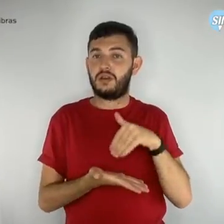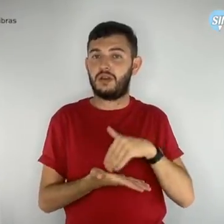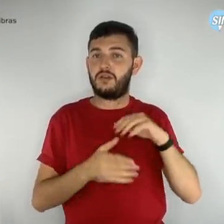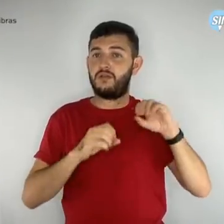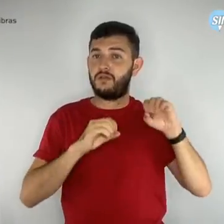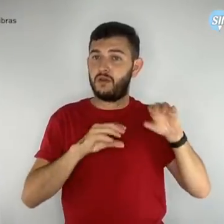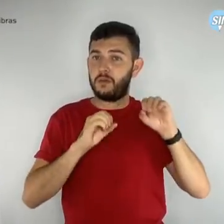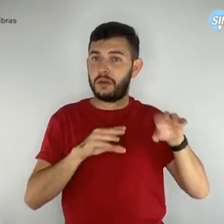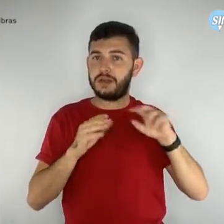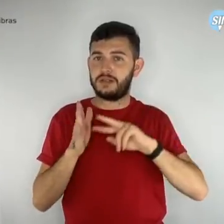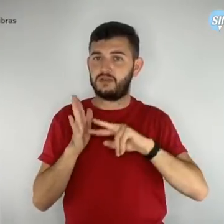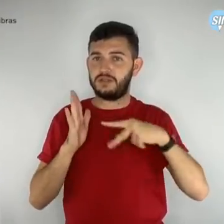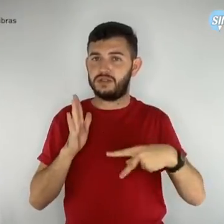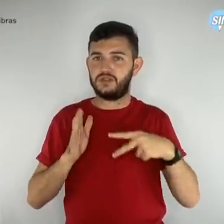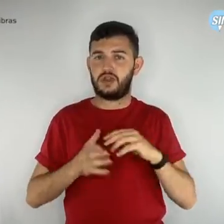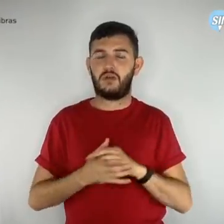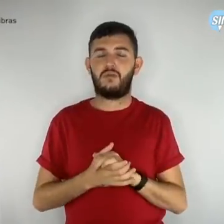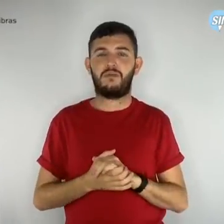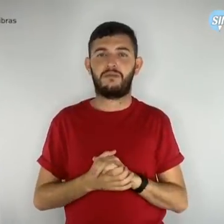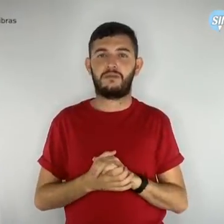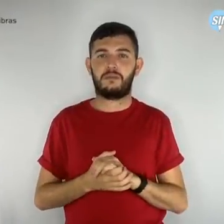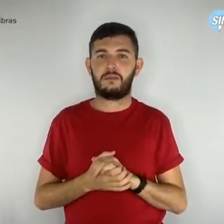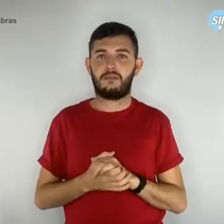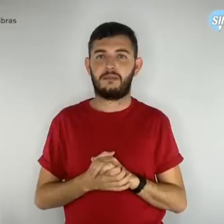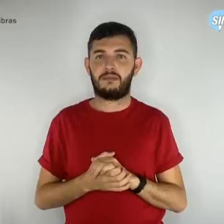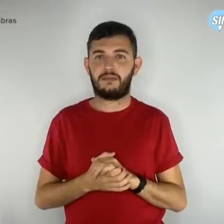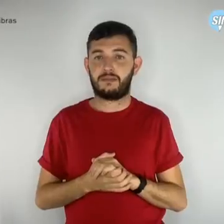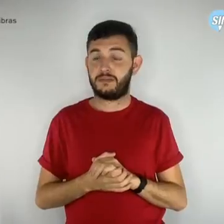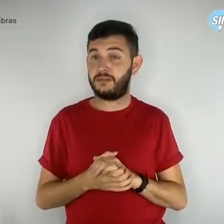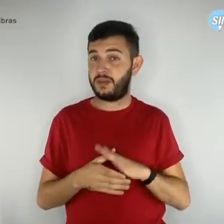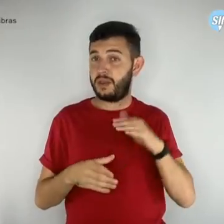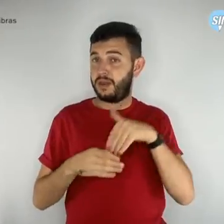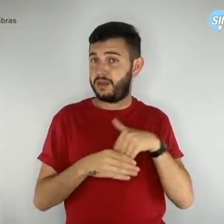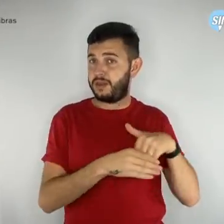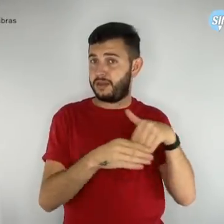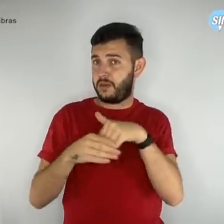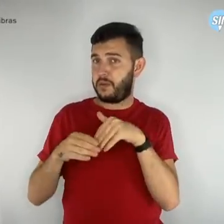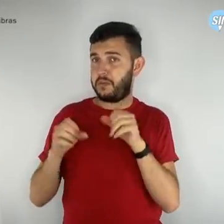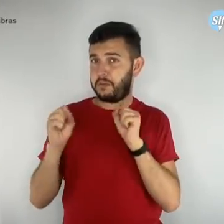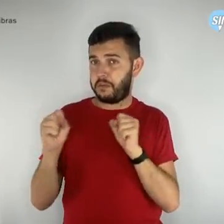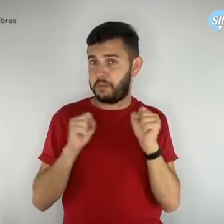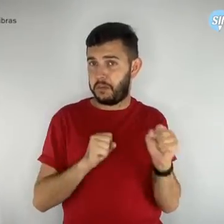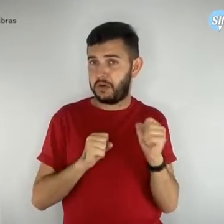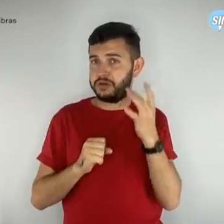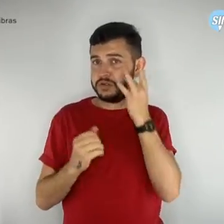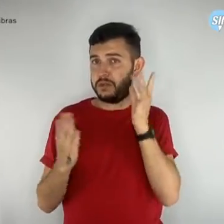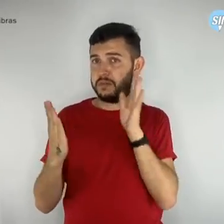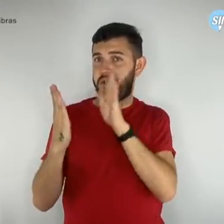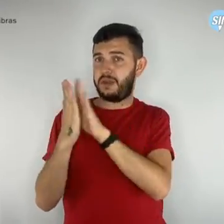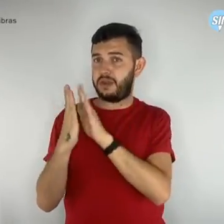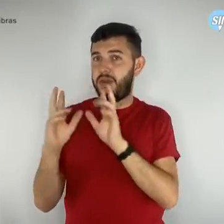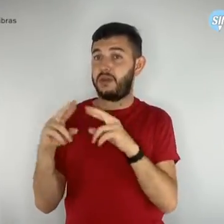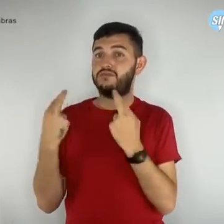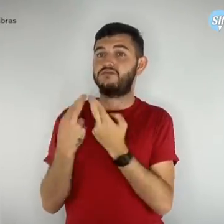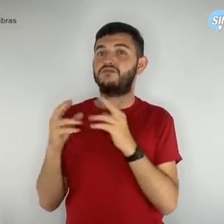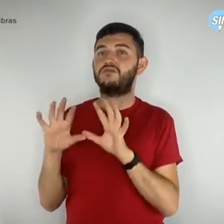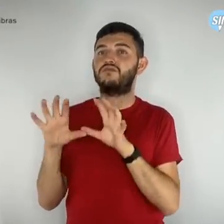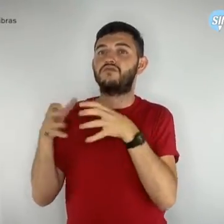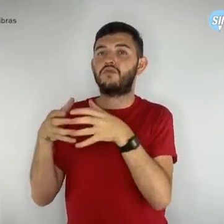As eleições podem acontecer de forma presencial, em reuniões coletivas nas escolas